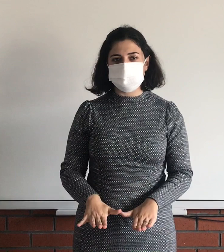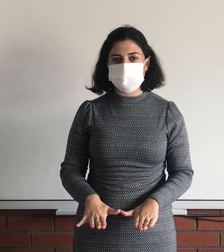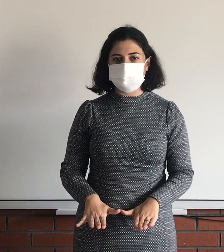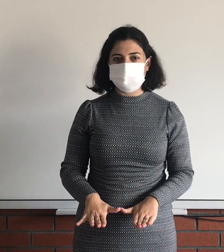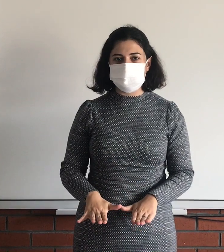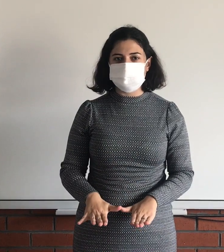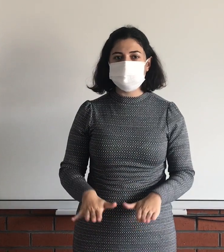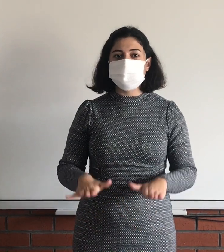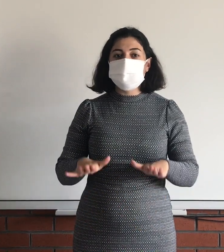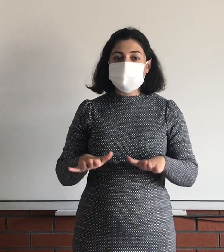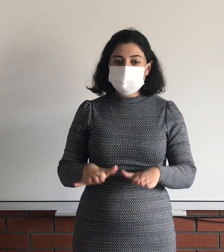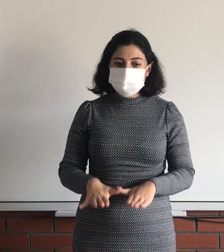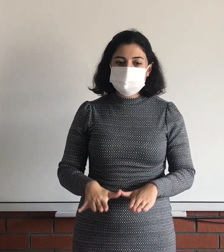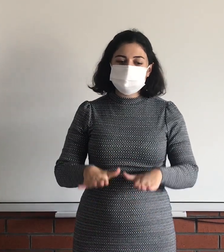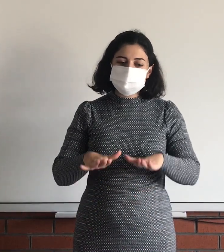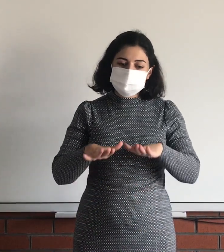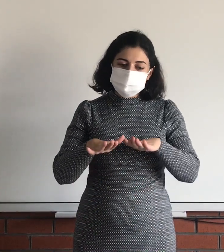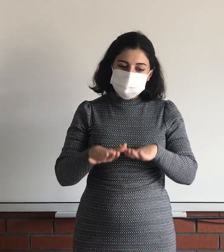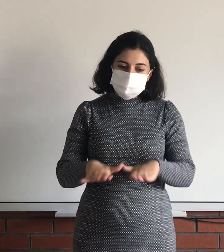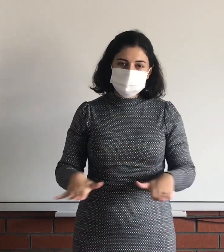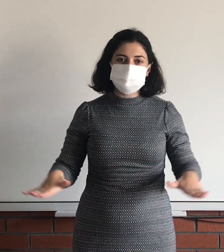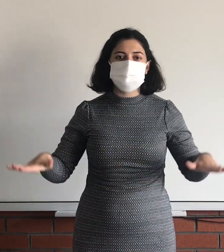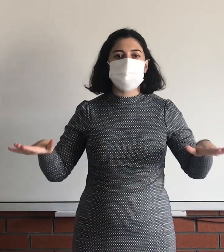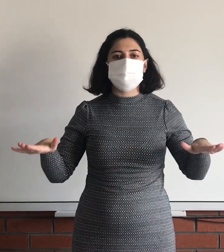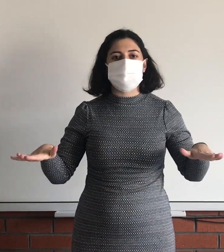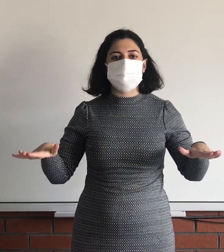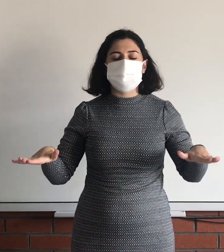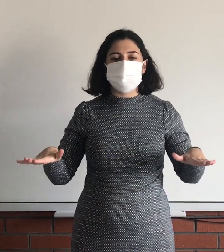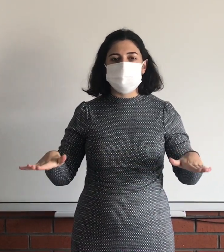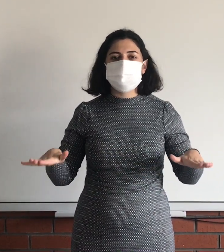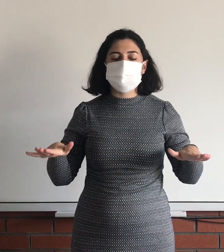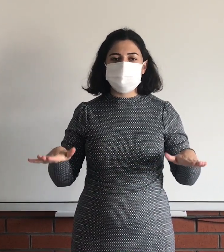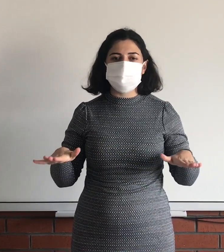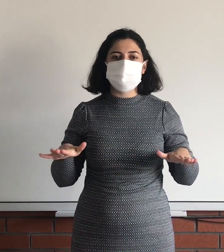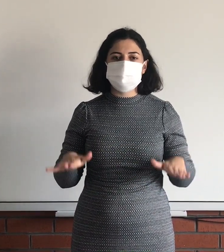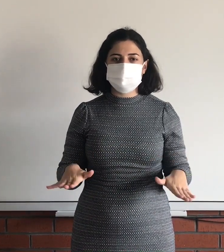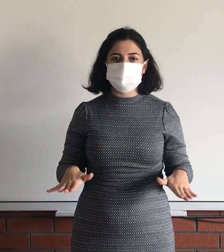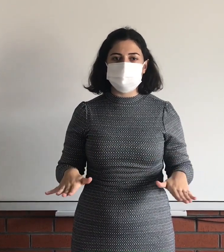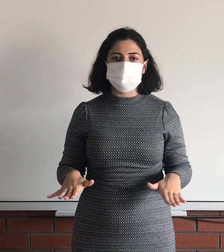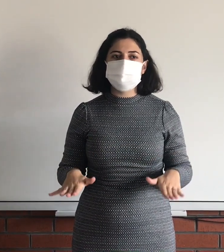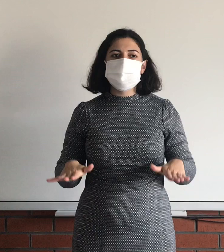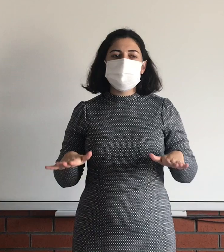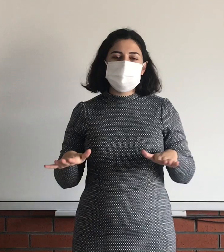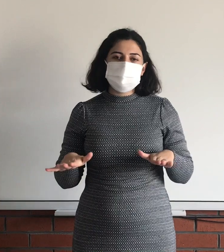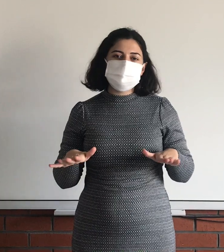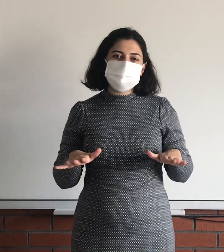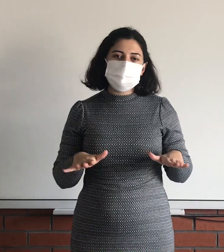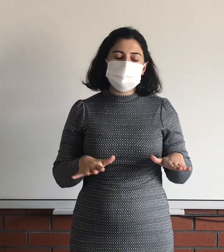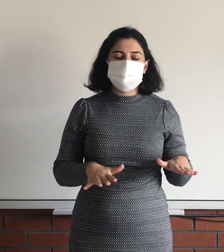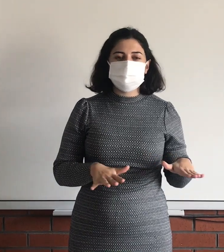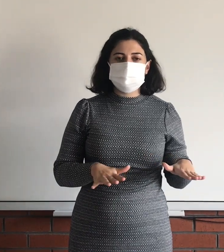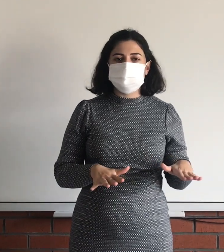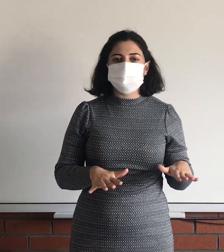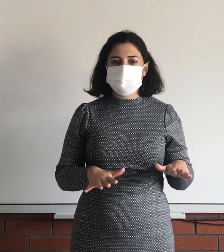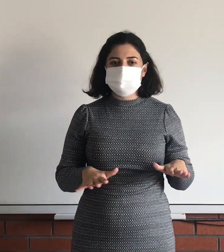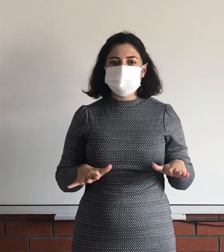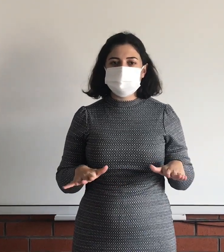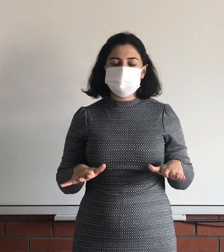şekilleriydi. Alçak ve düzlük alanlar olarak karşımıza çıkabilirdi. Eğer kayılarda ovalarım varsa biz bunu